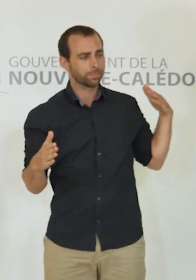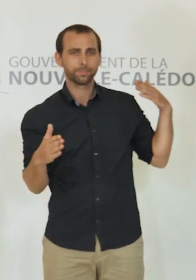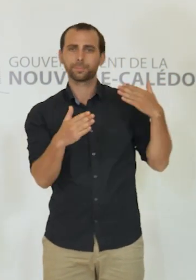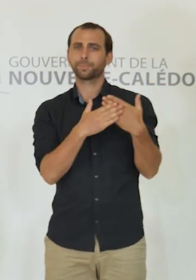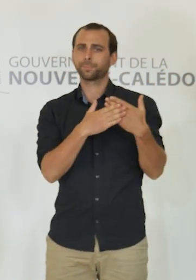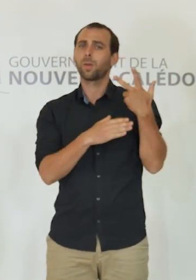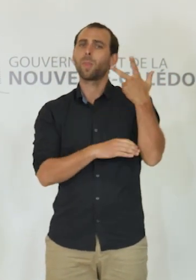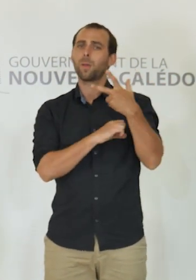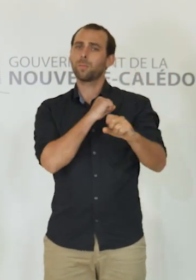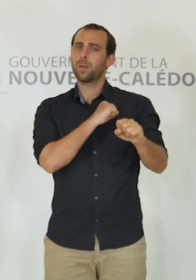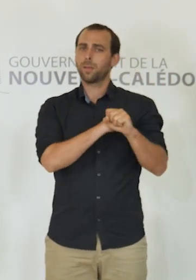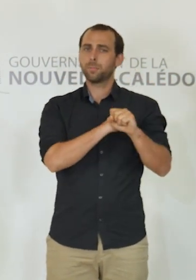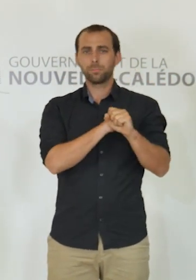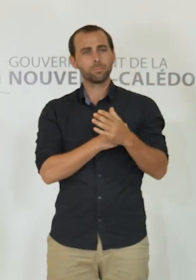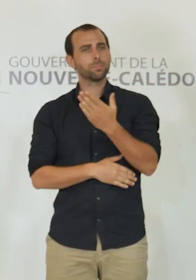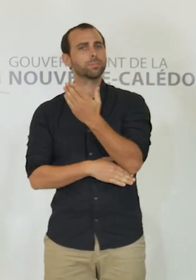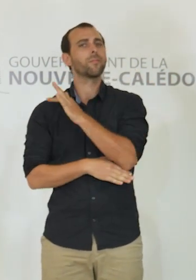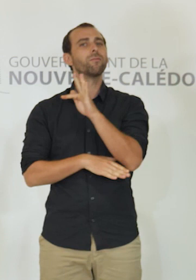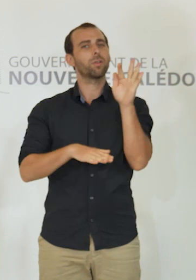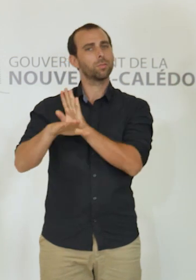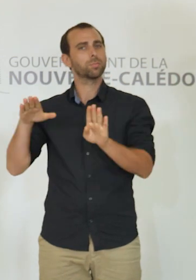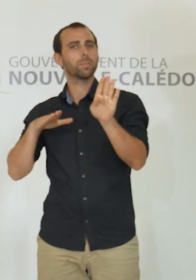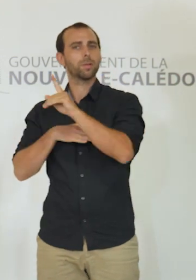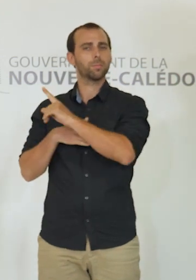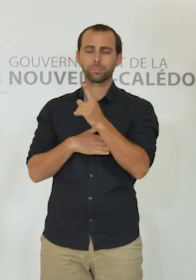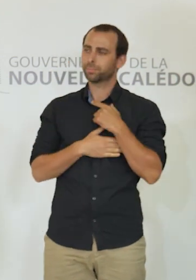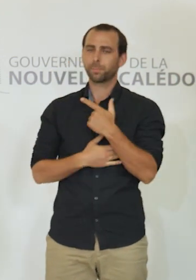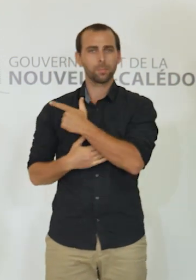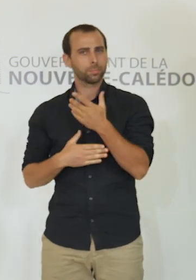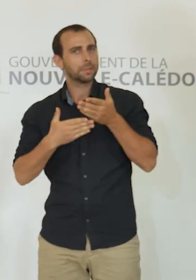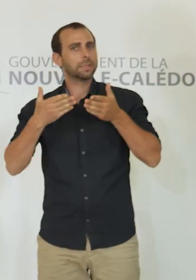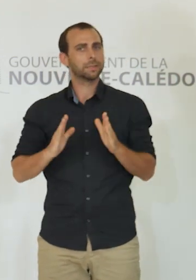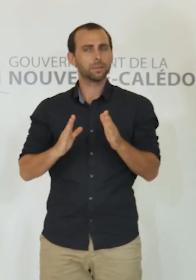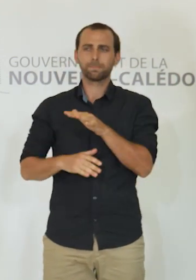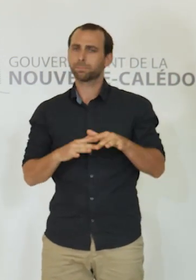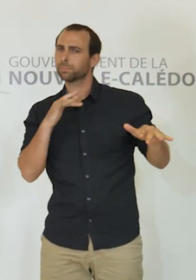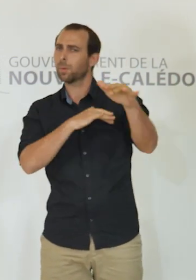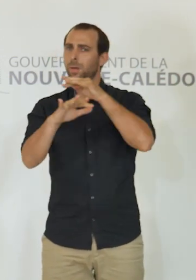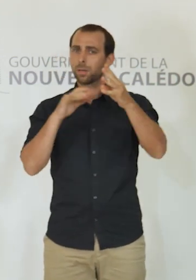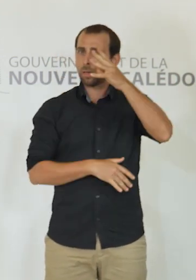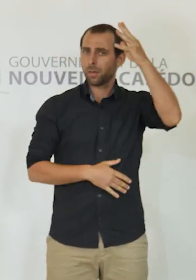nous avons décidé avec le haut-commissaire d'un confinement strict de la population calédonienne.